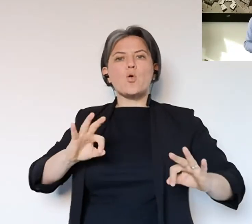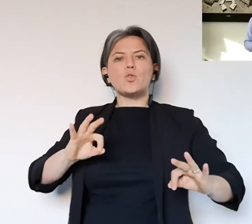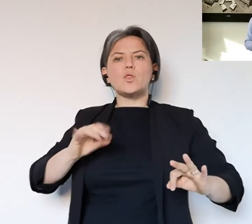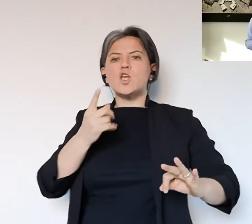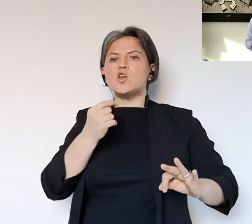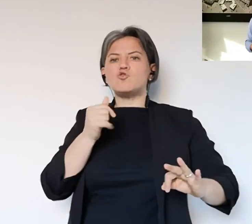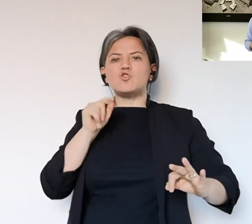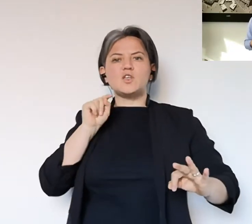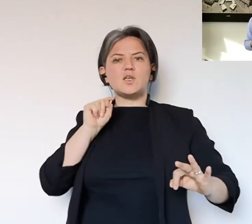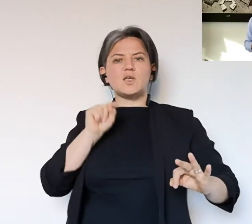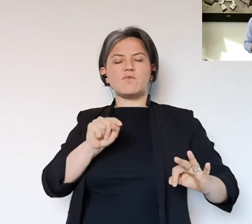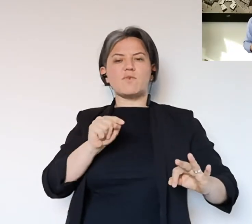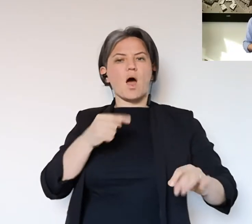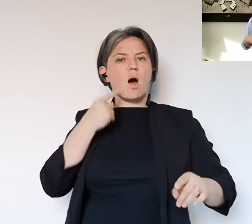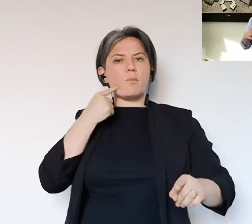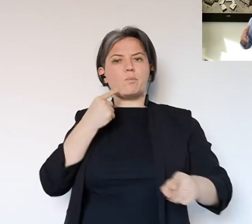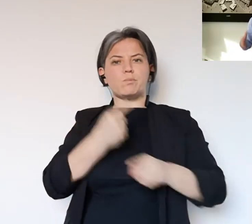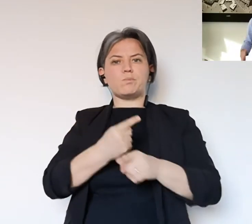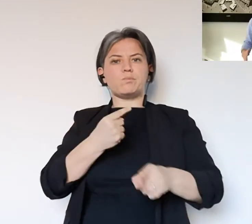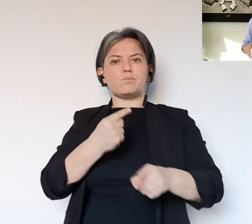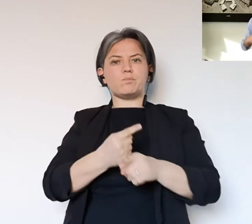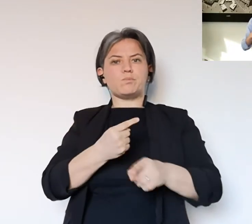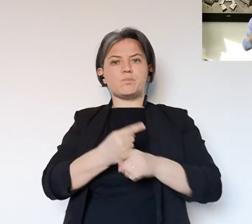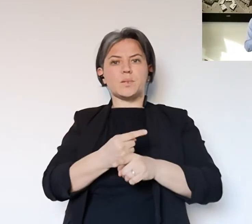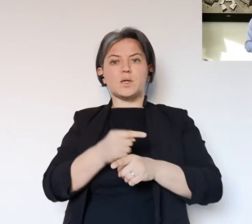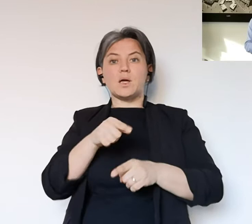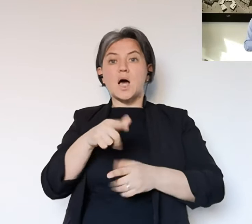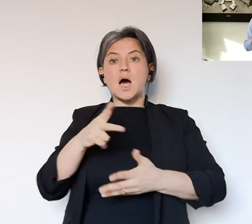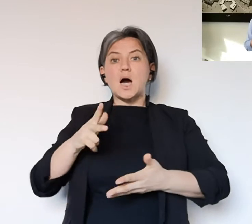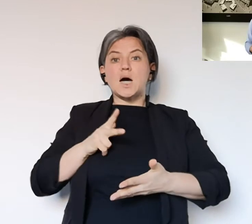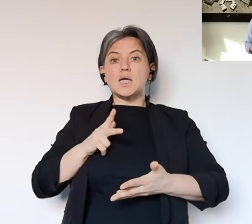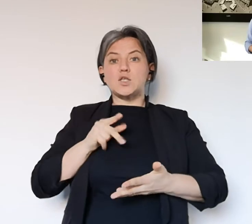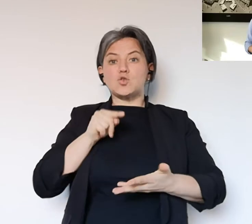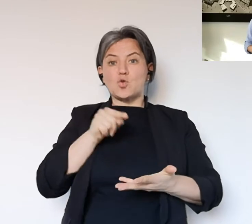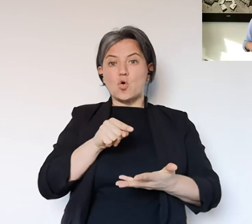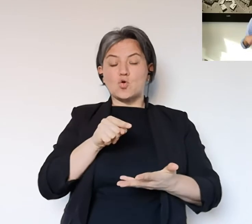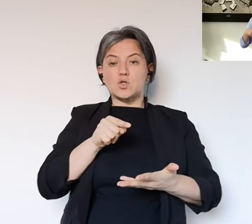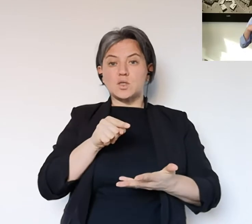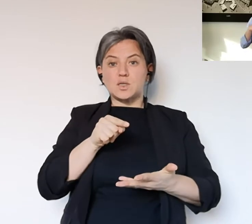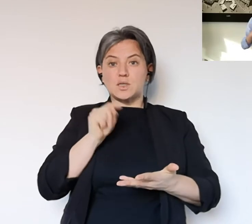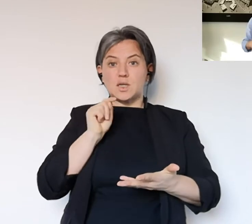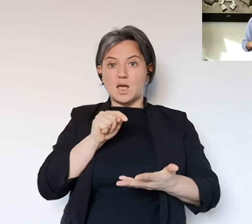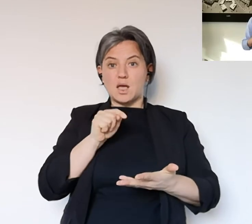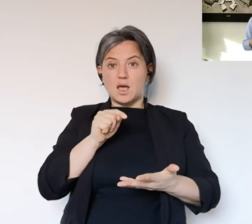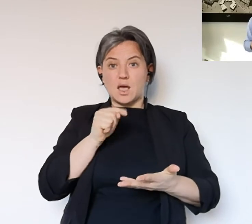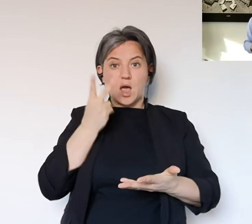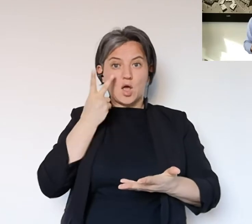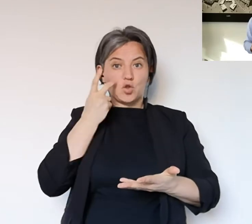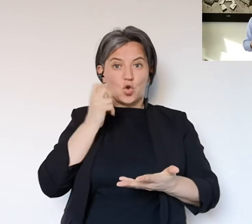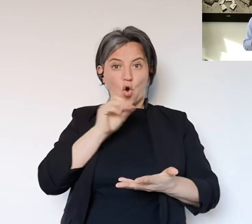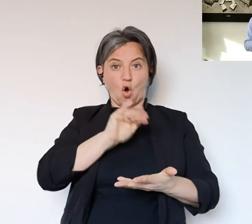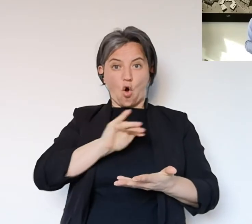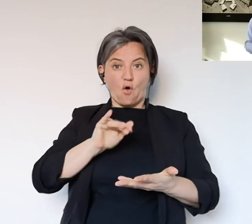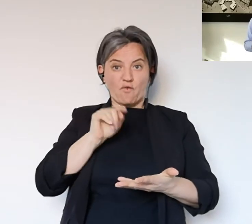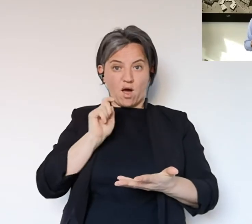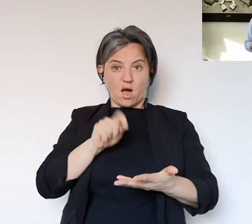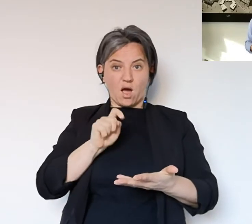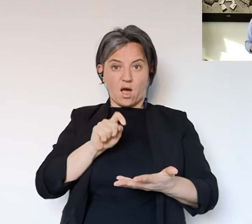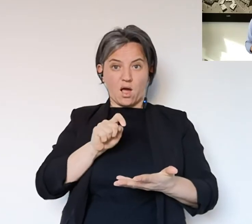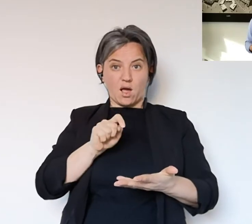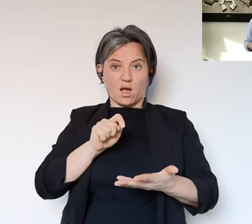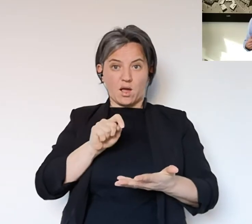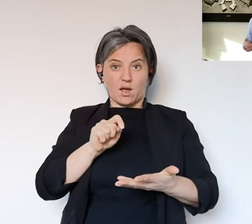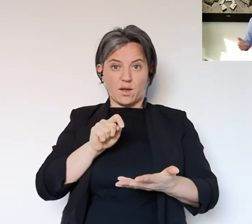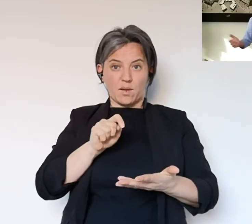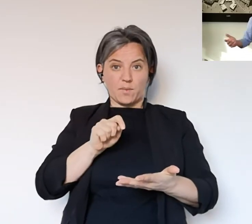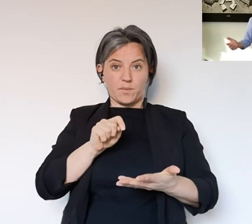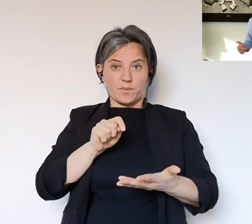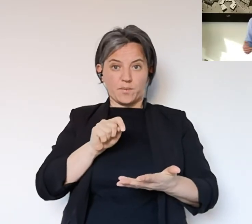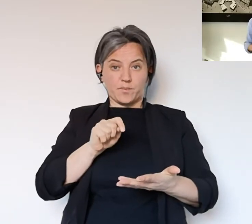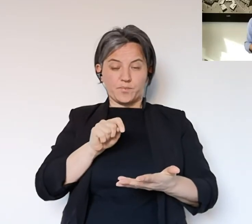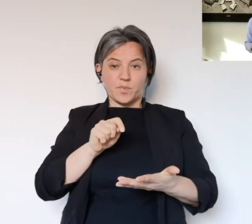noi siamo pronti a mantenere comunque quella cifra per permettere di utilizzare le risorse e vedremo la